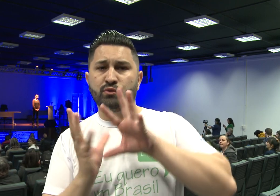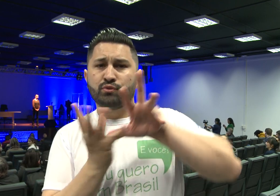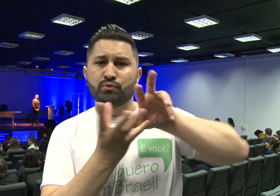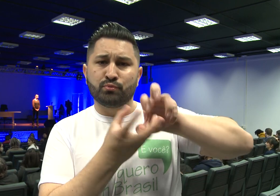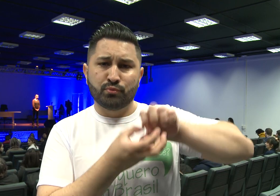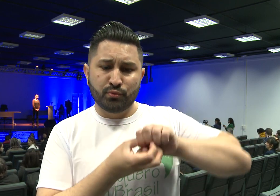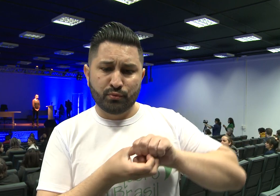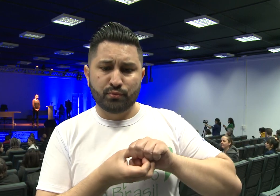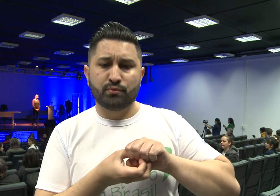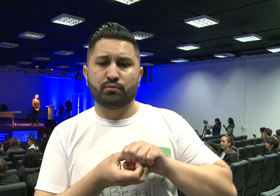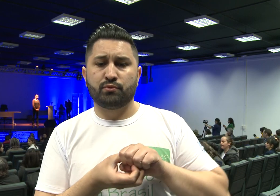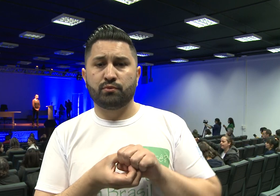que aconteceram no mundo,